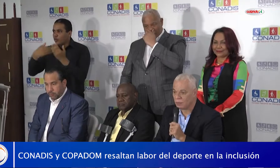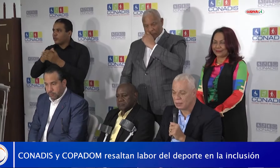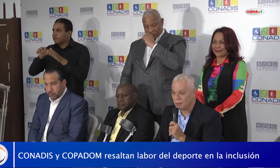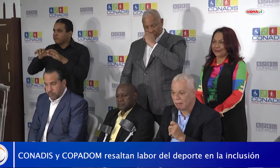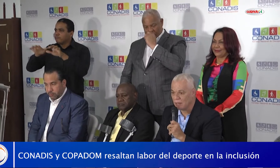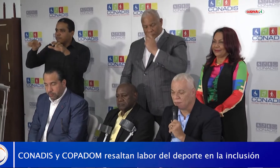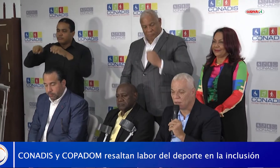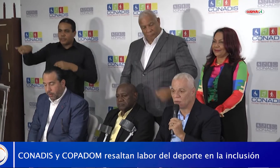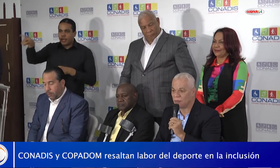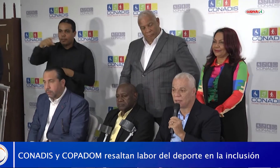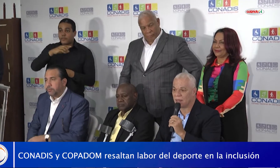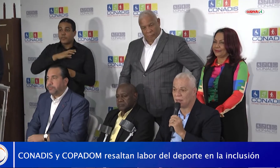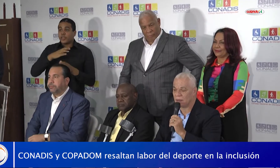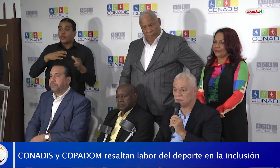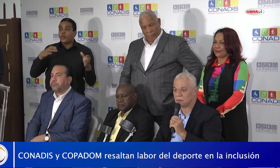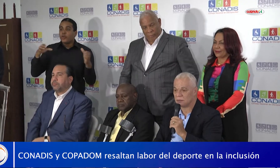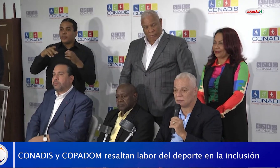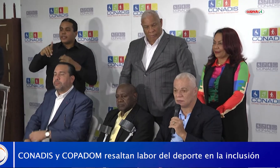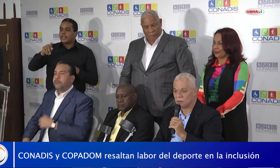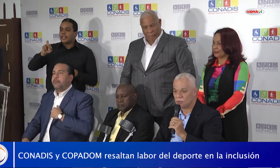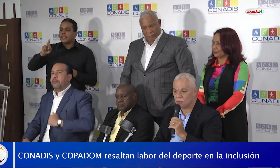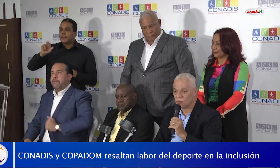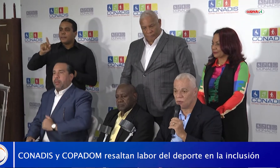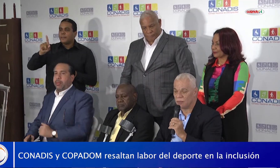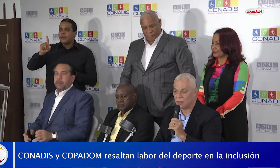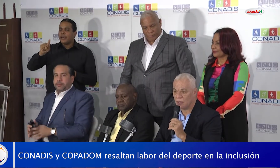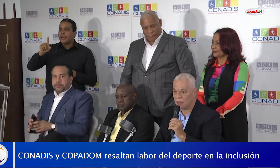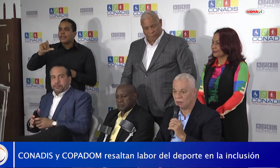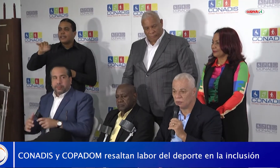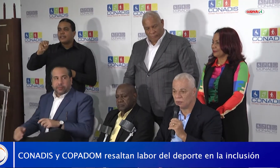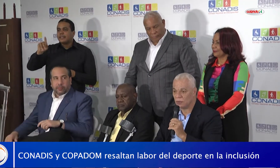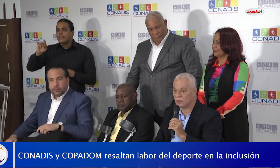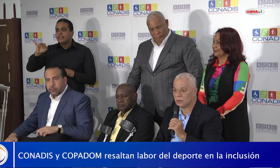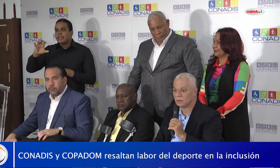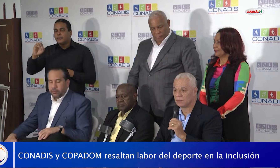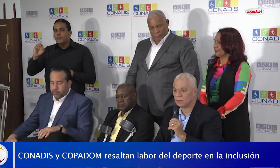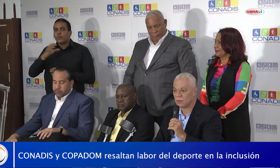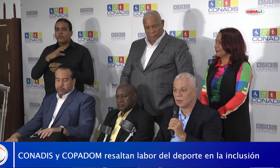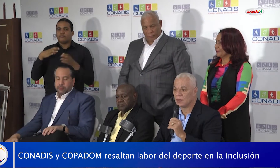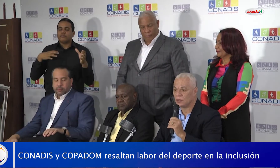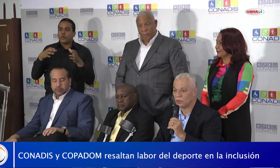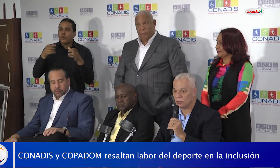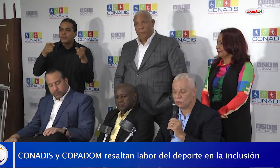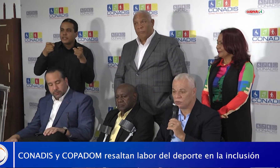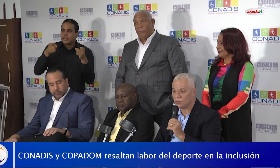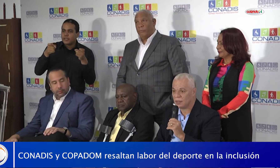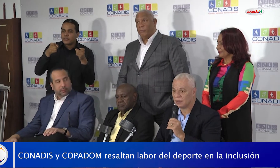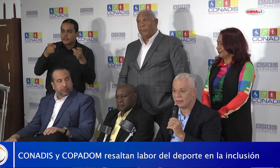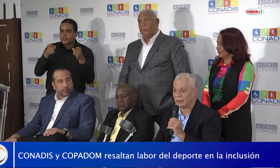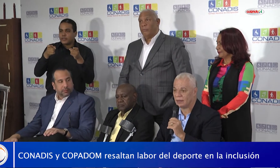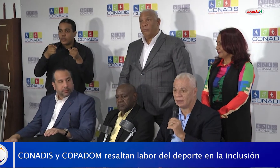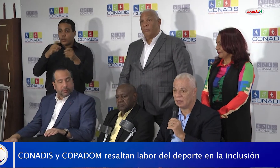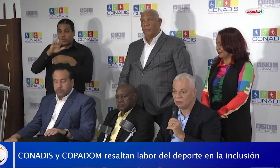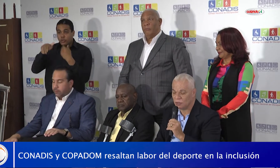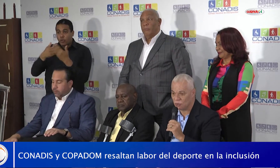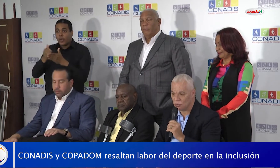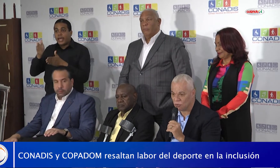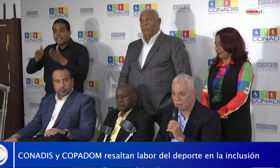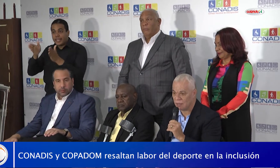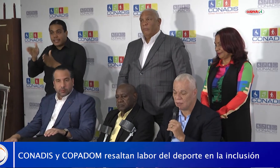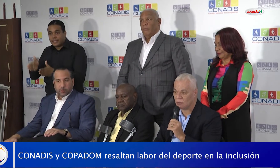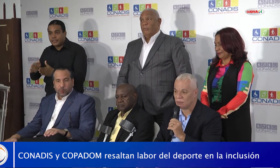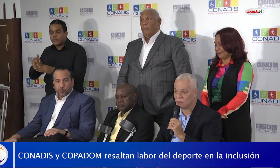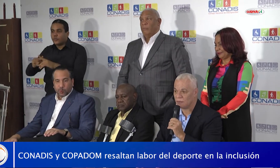Para el Comité Paralímpico Dominicano, su Comité Ejecutivo y todos sus atletas e